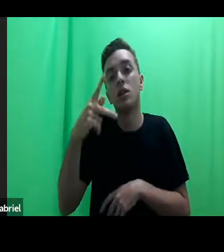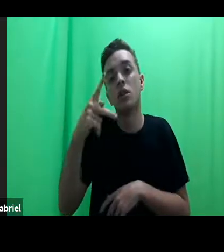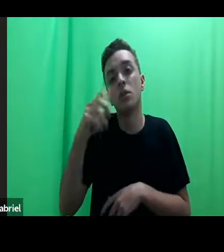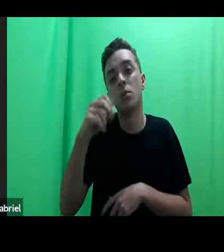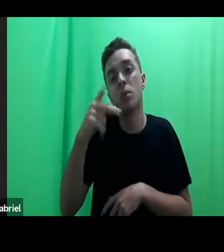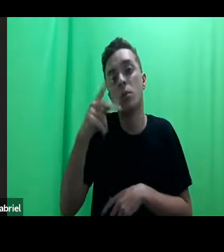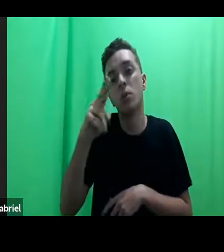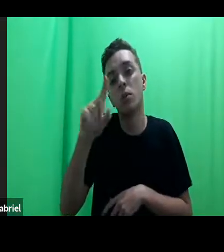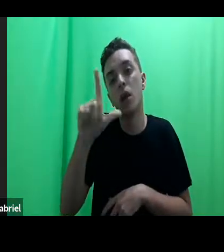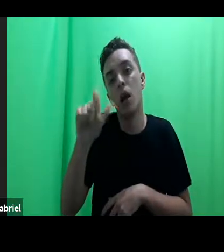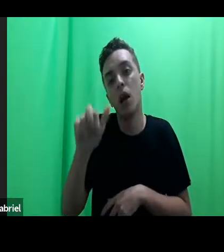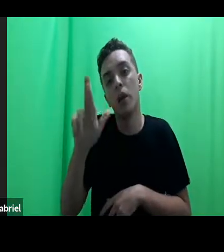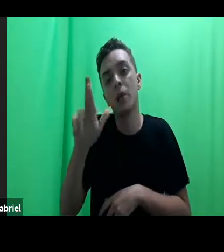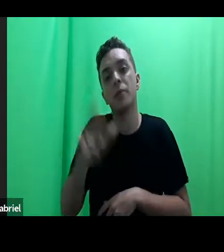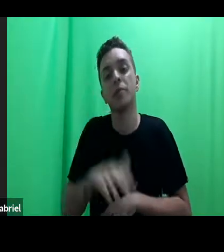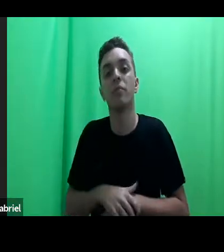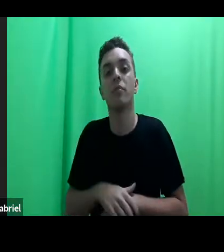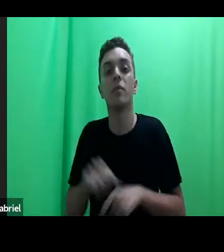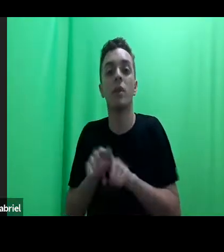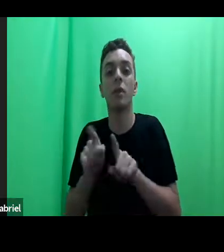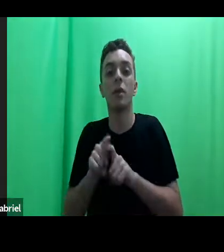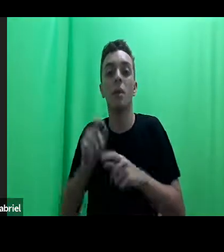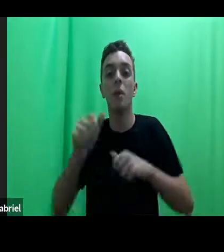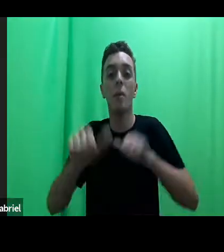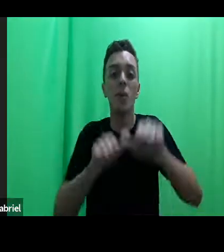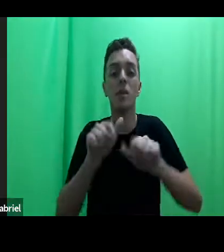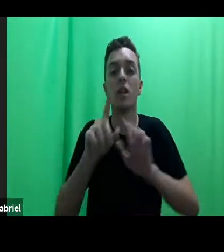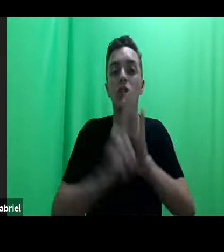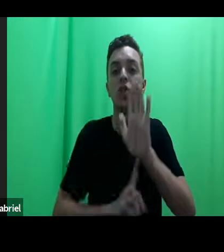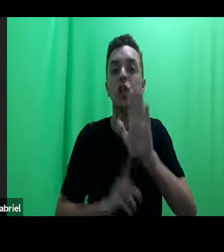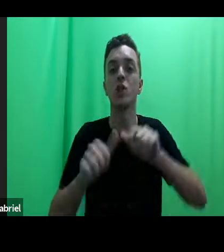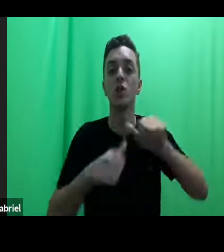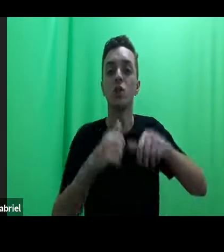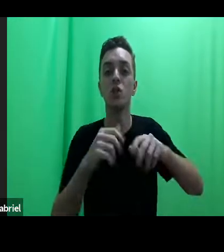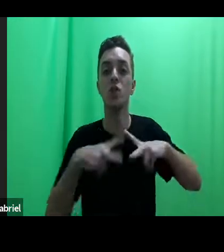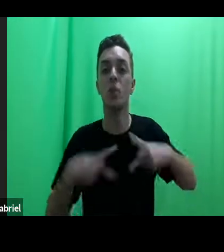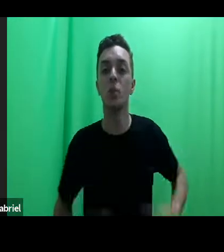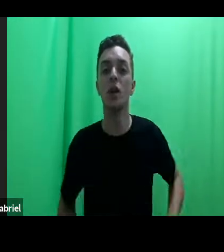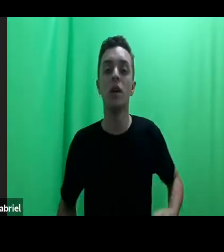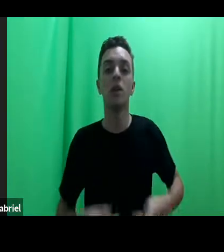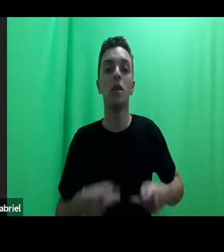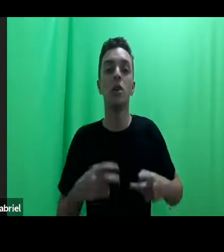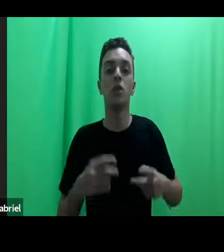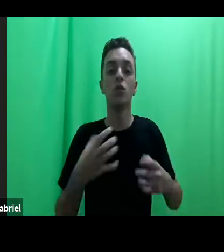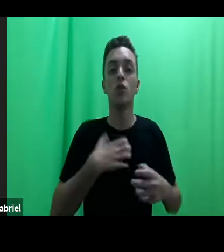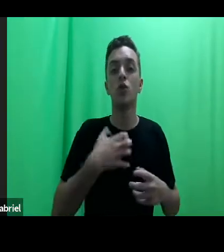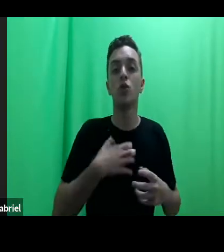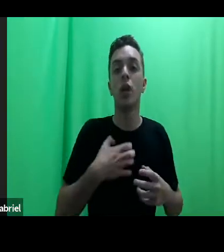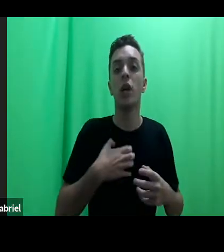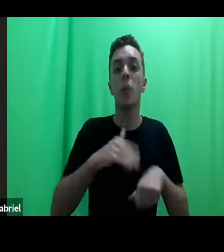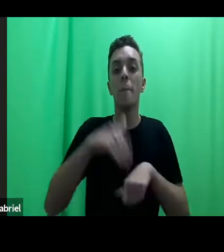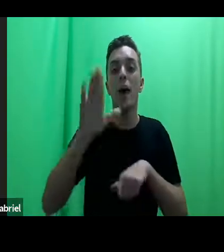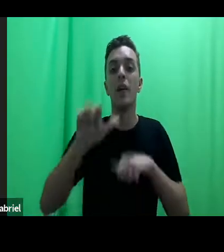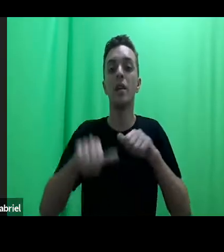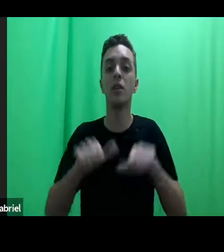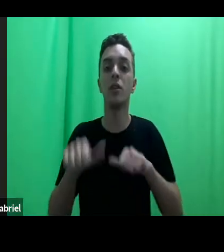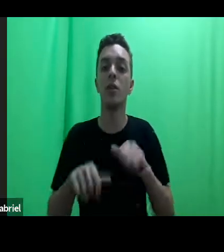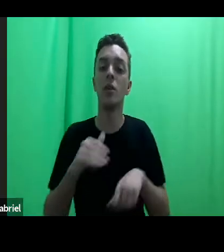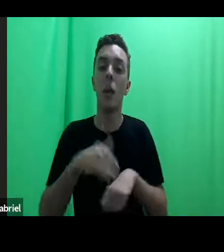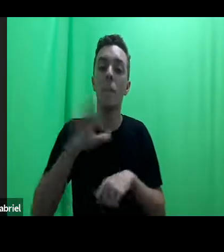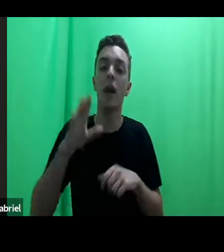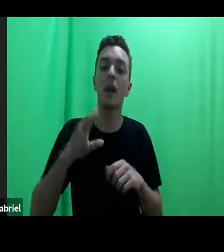advocacia popular, e mobilizar o direito e os direitos humanos de uma maneira transformadora, mas também